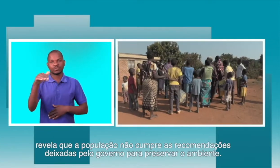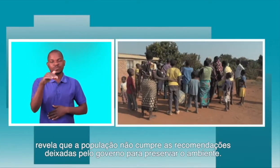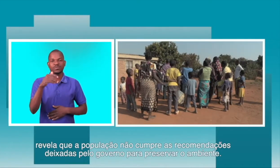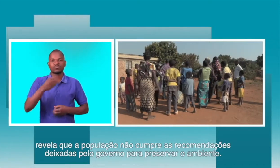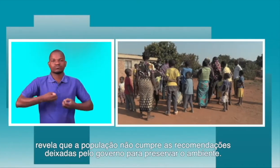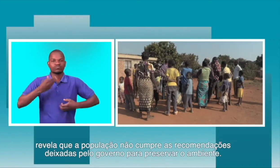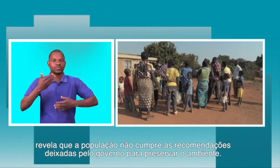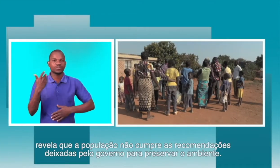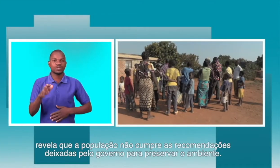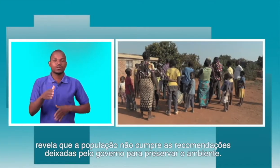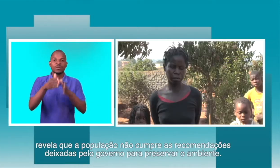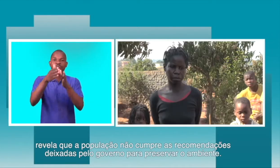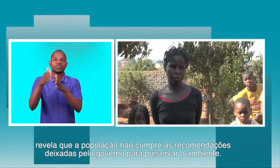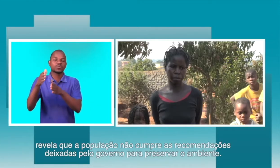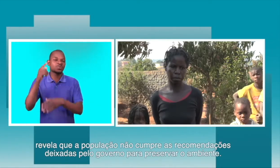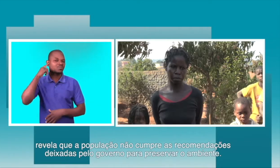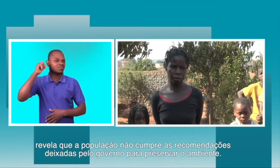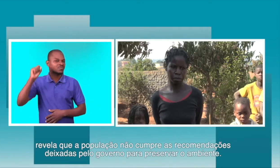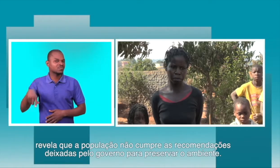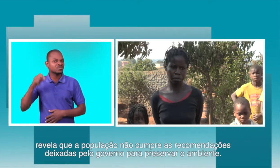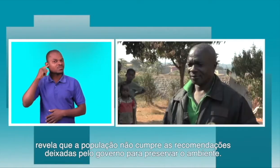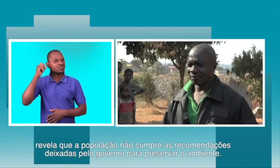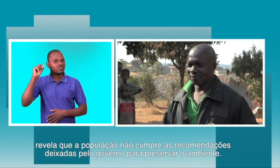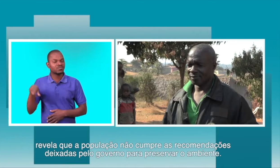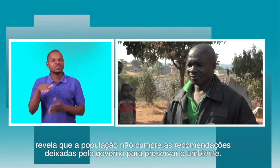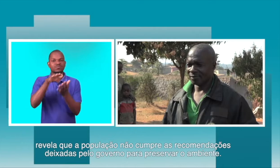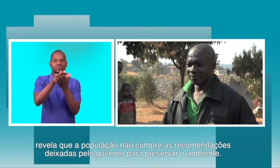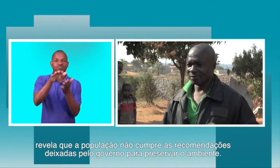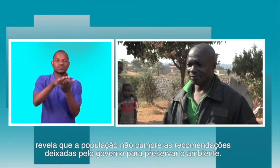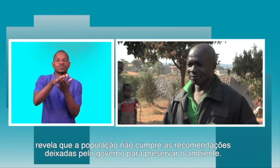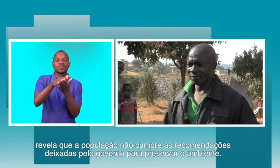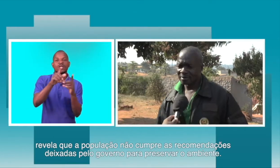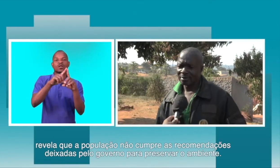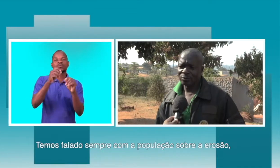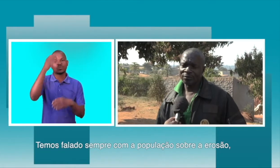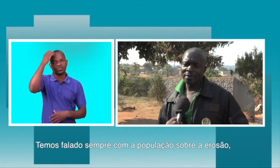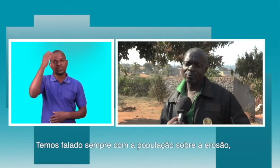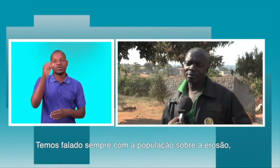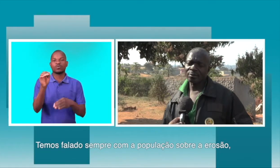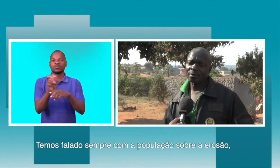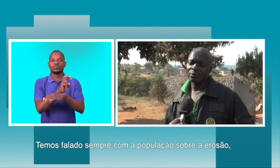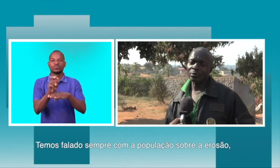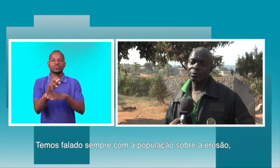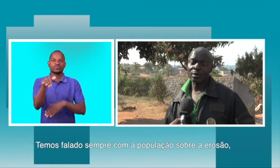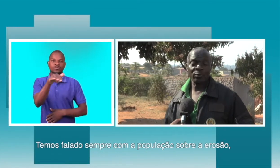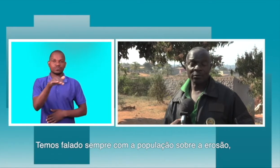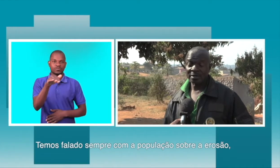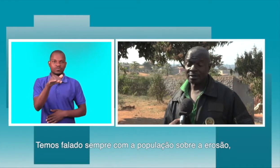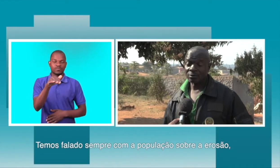as recomendações deixadas pelo governo para preservar o ambiente. Temos falado sempre com a população